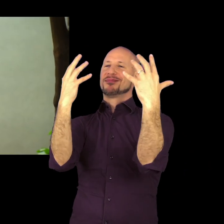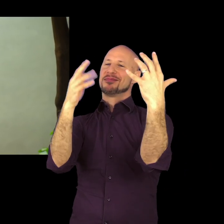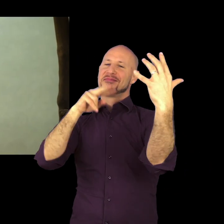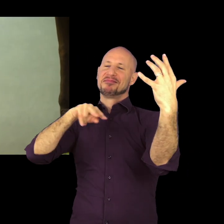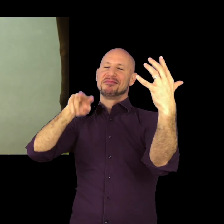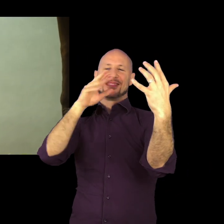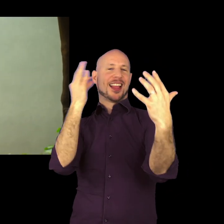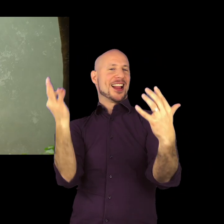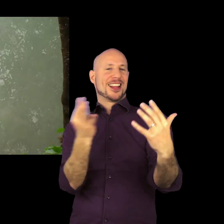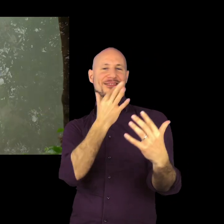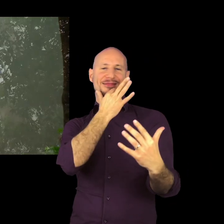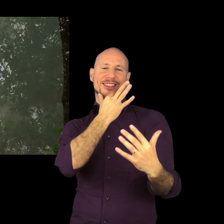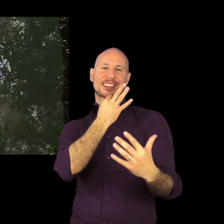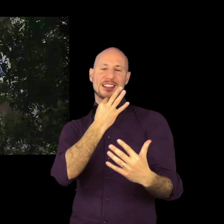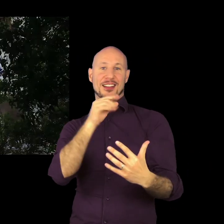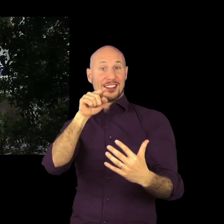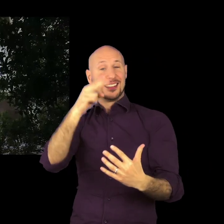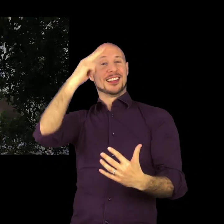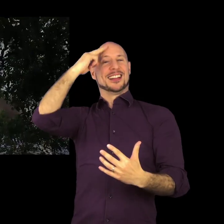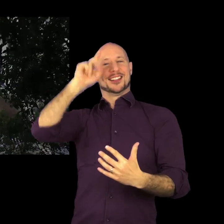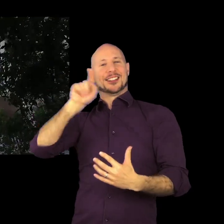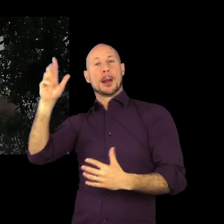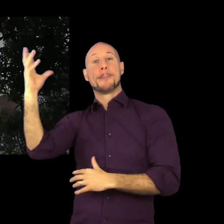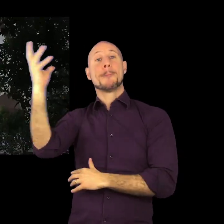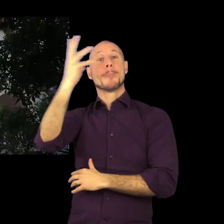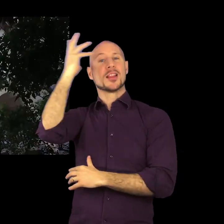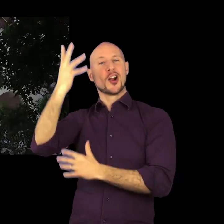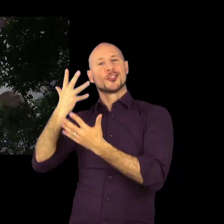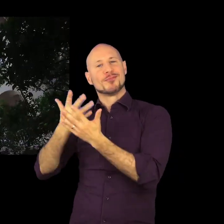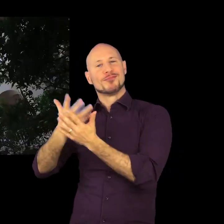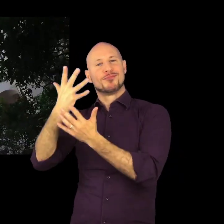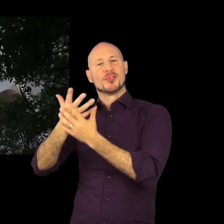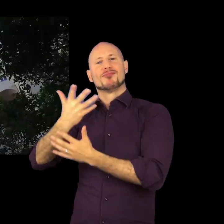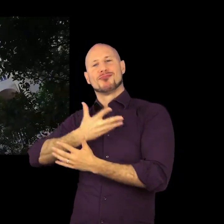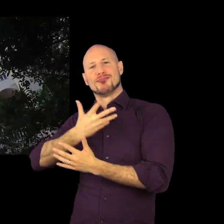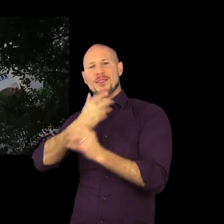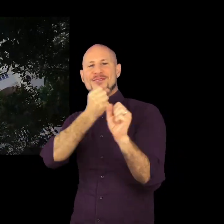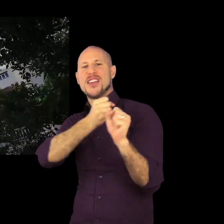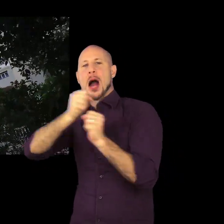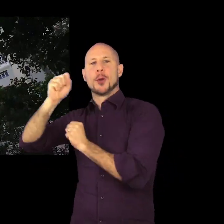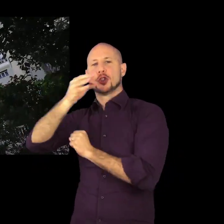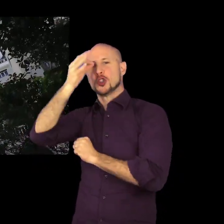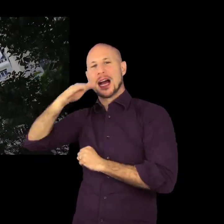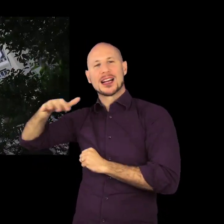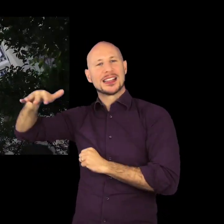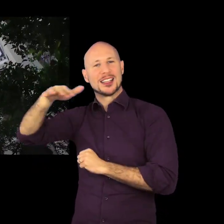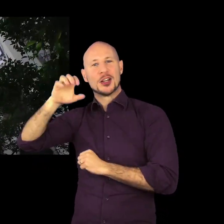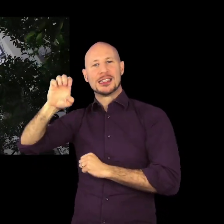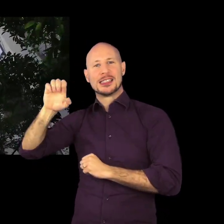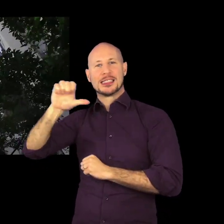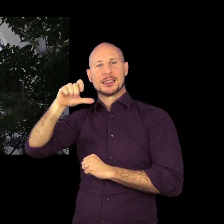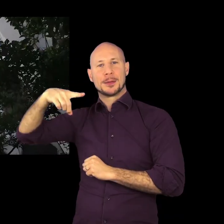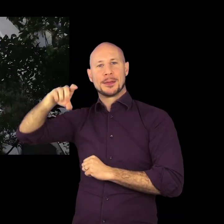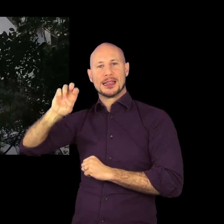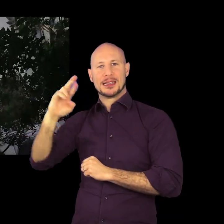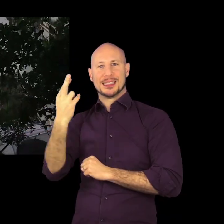concluso che si trova stretto tra le due nuove ali del palazzo e che è costituito essenzialmente da un aranceto che diventa quindi